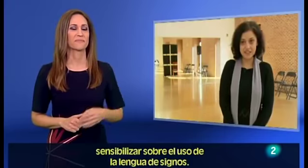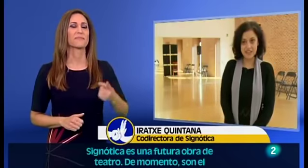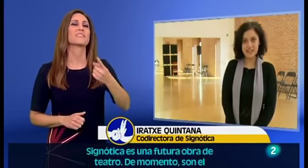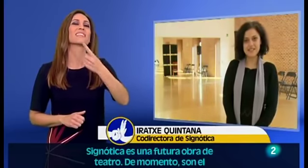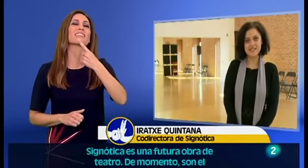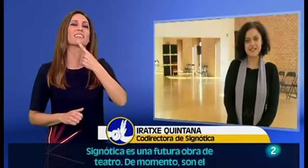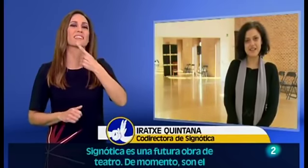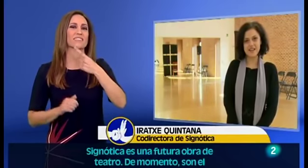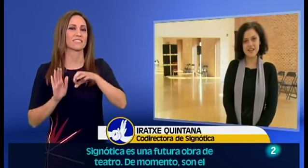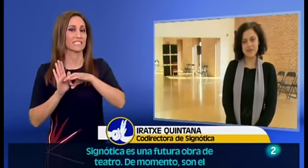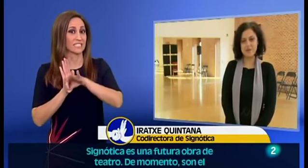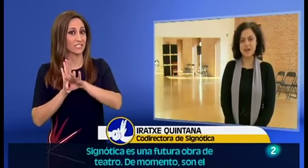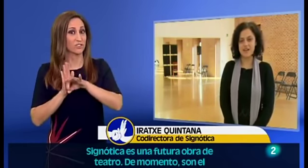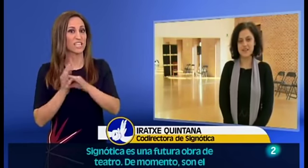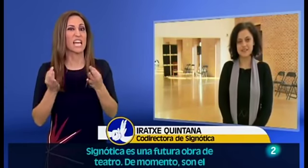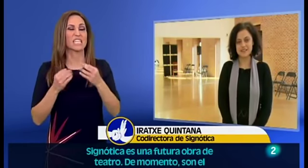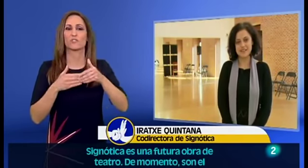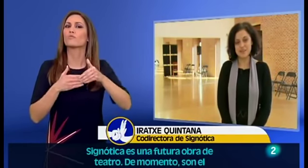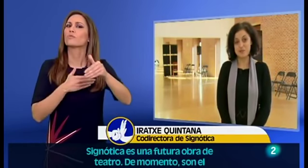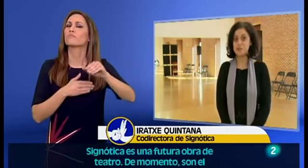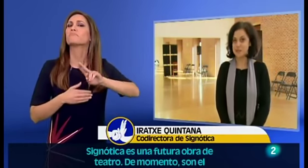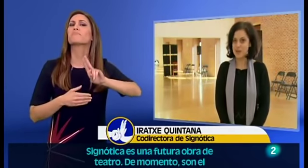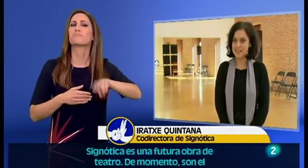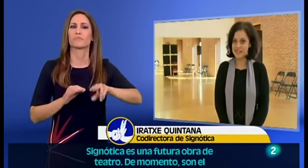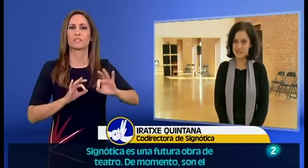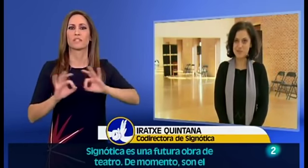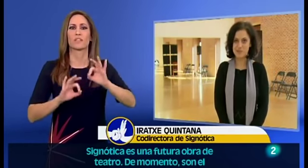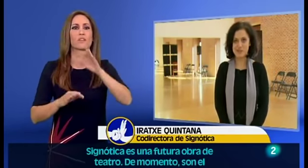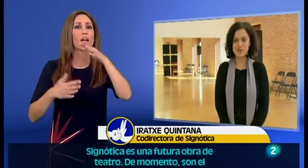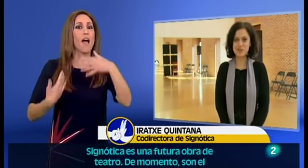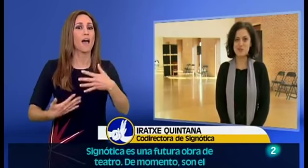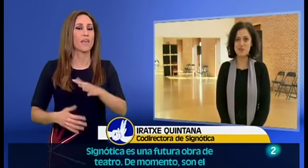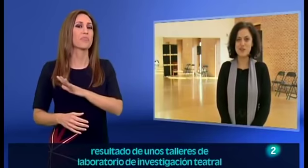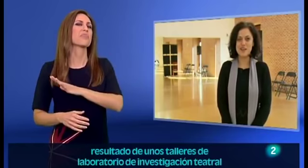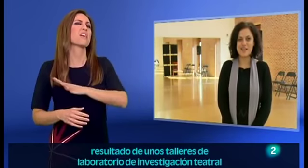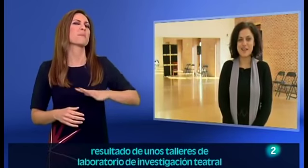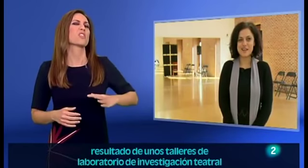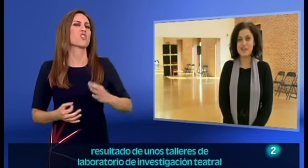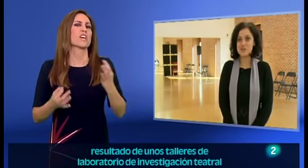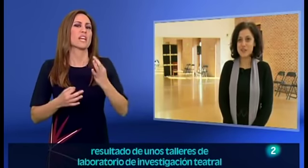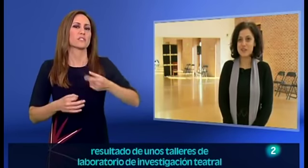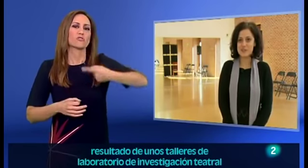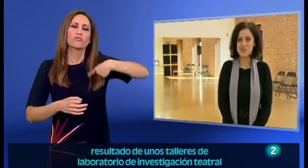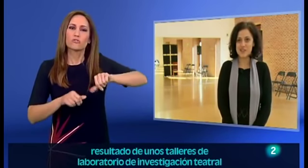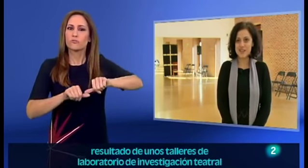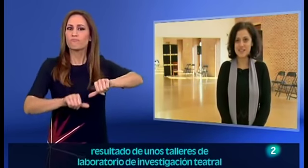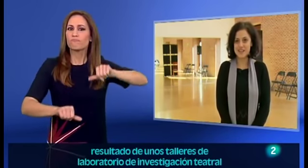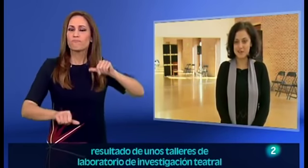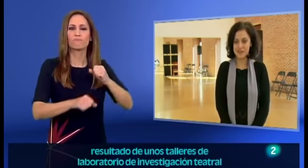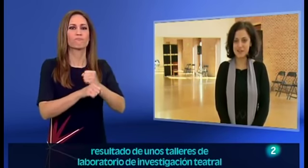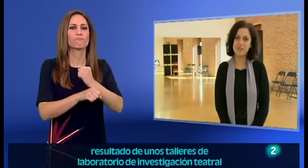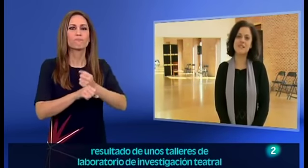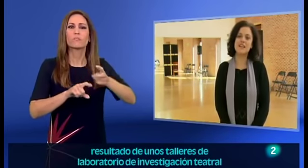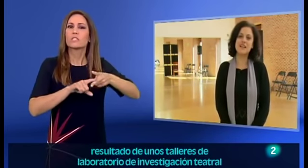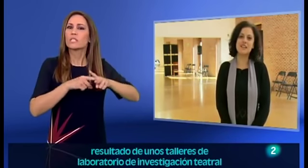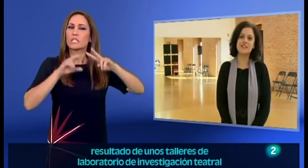Signótica es una futura obra de teatro, de momento son el resultado de unos talleres de